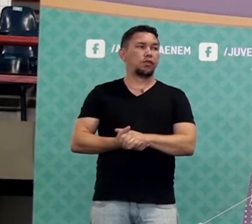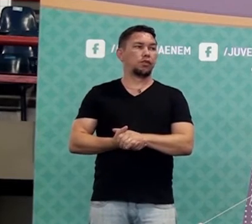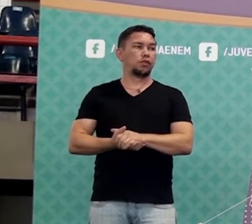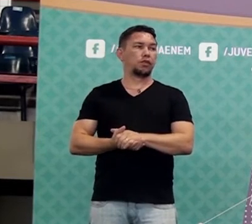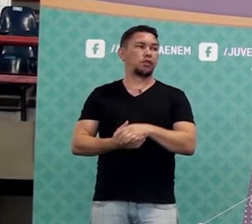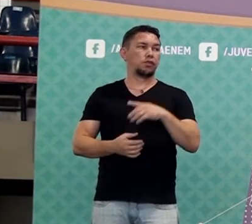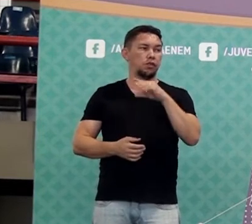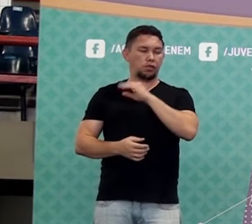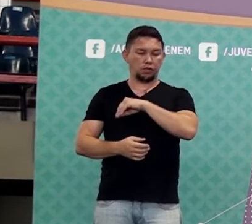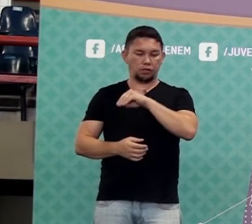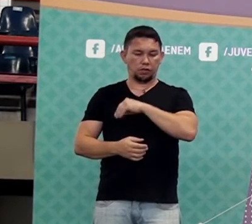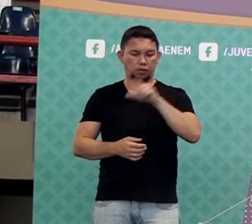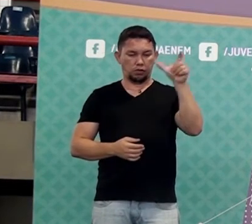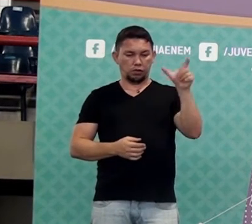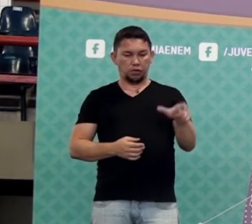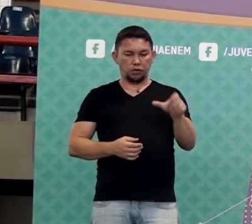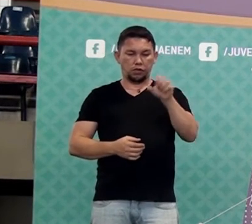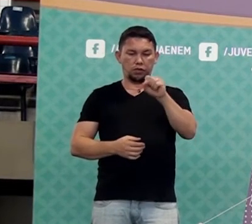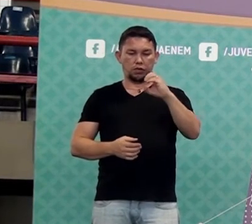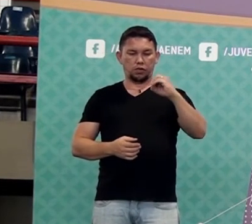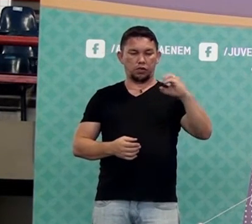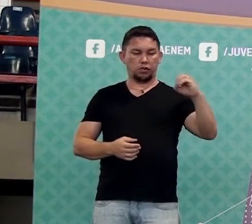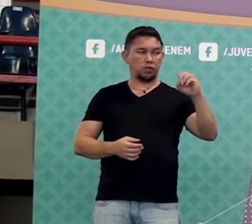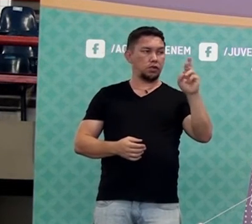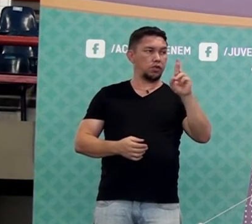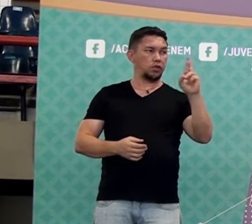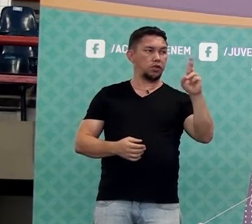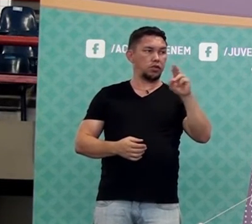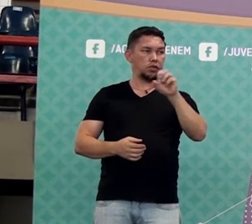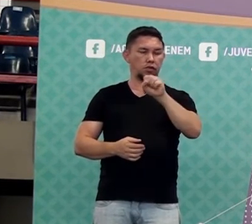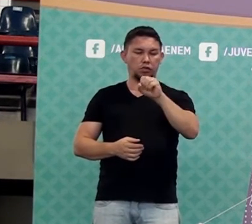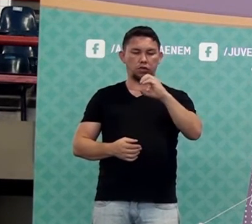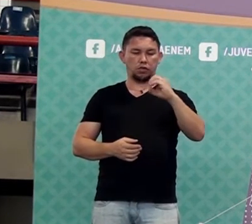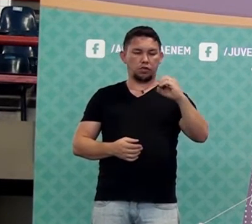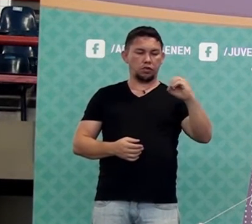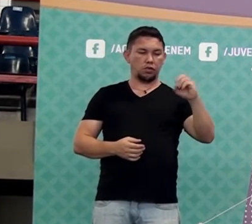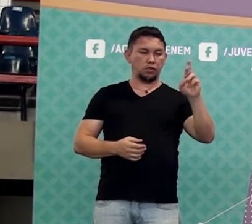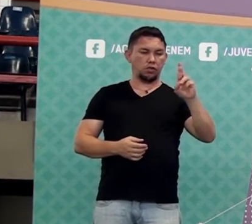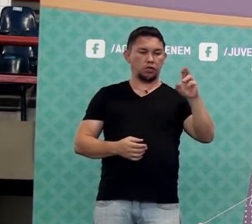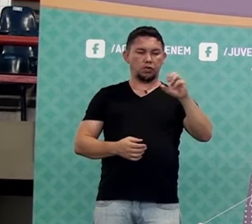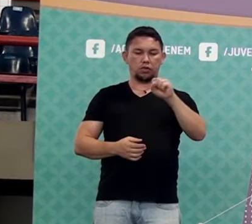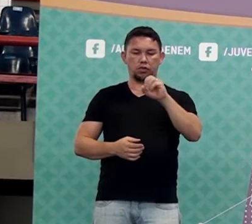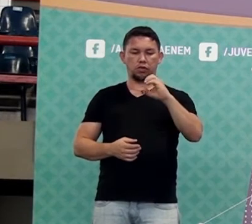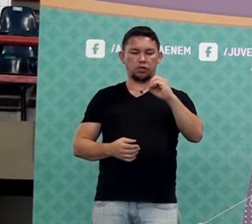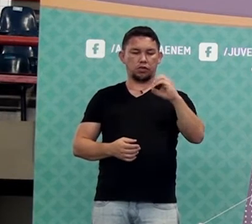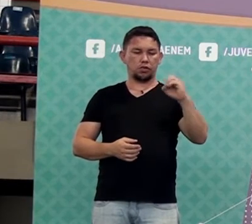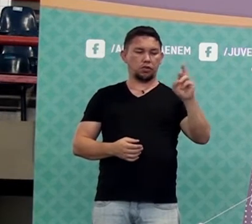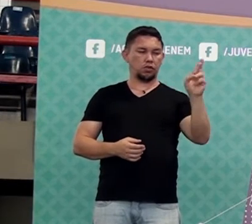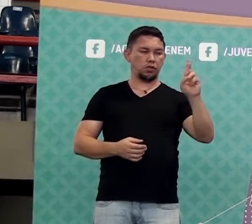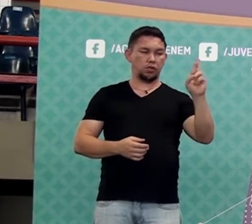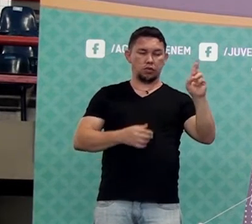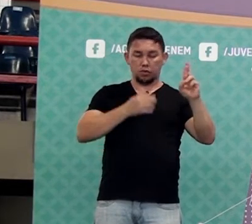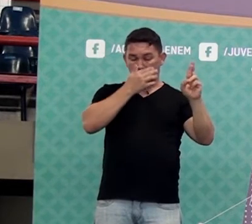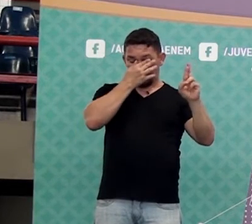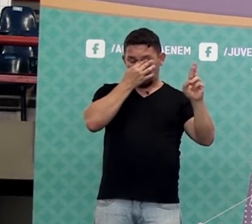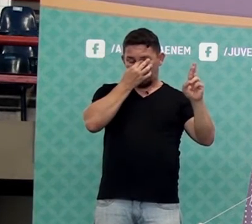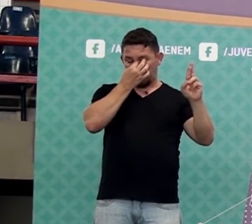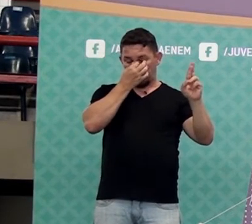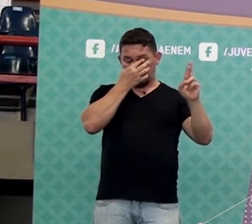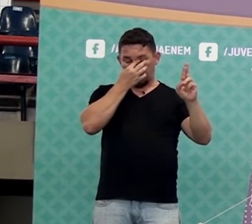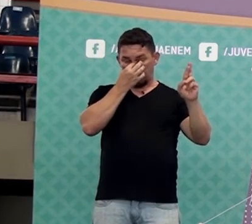O salário de uma pessoa é 800 reais. Vamos fazer uma conta de cabeça agora. 800 reais.